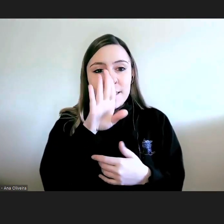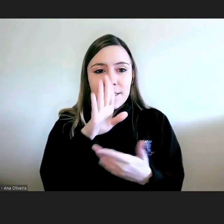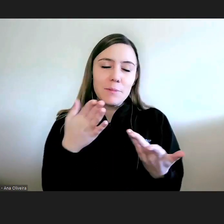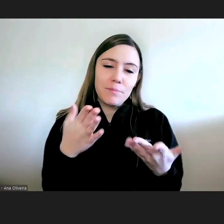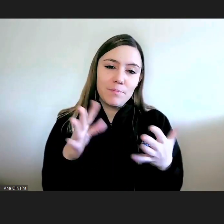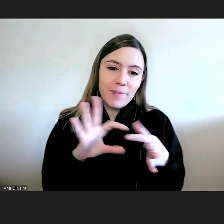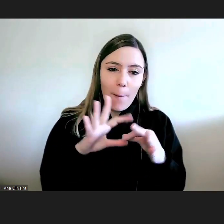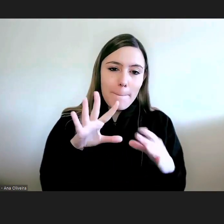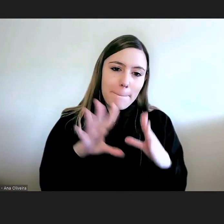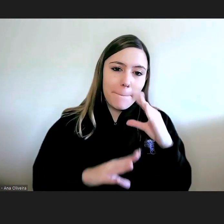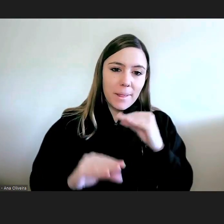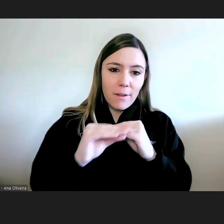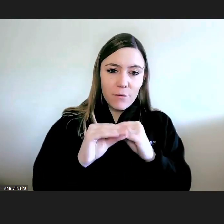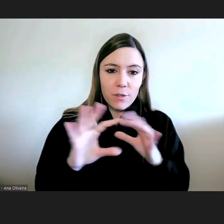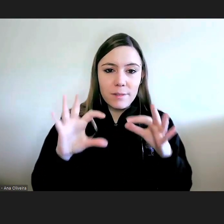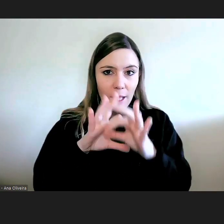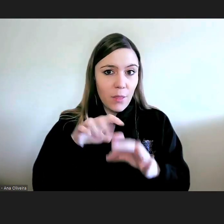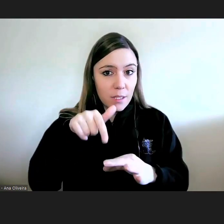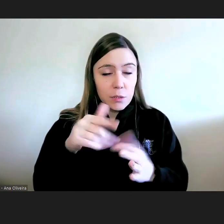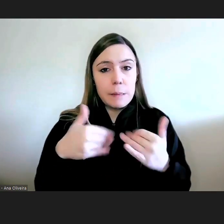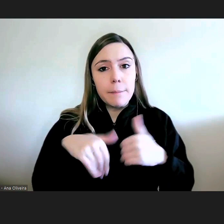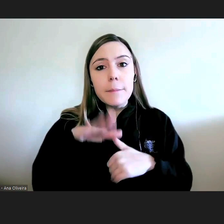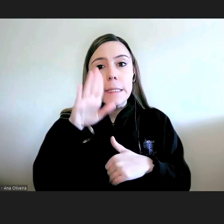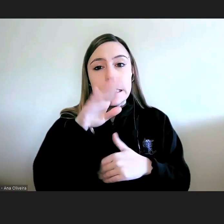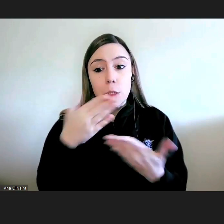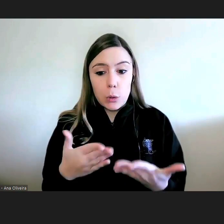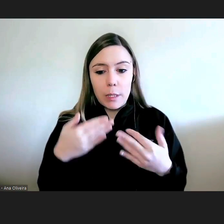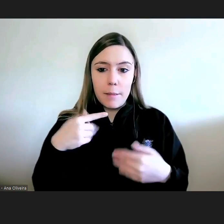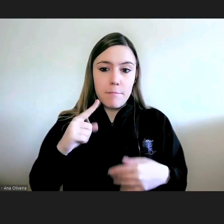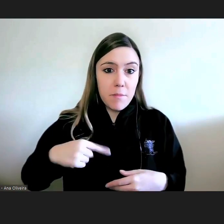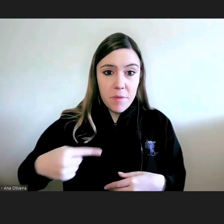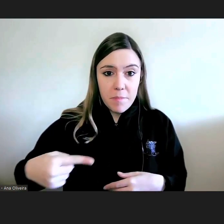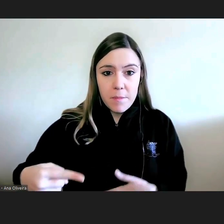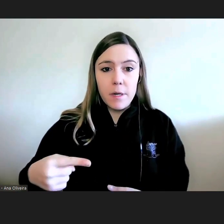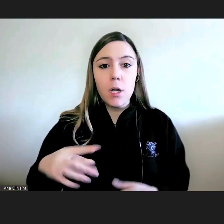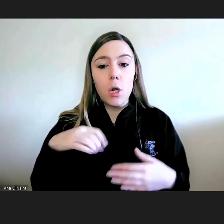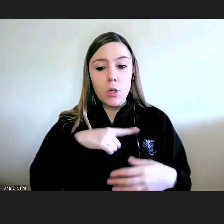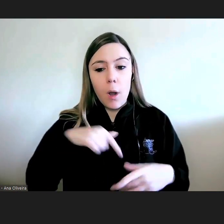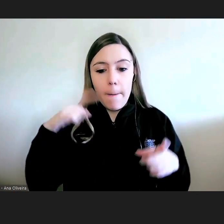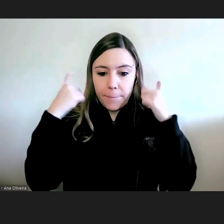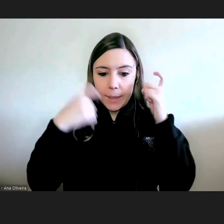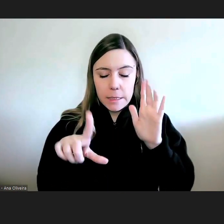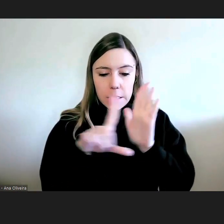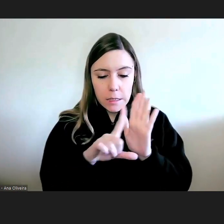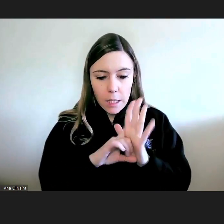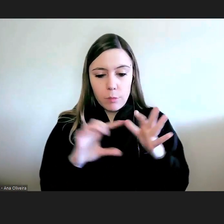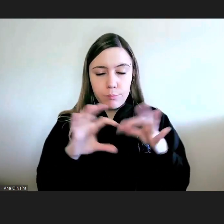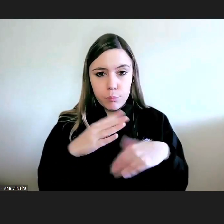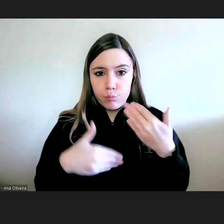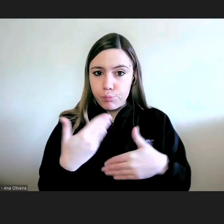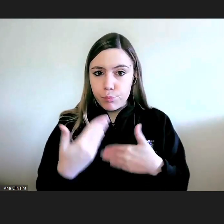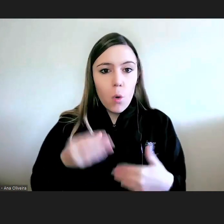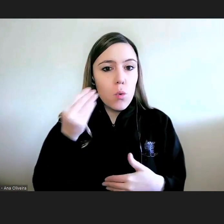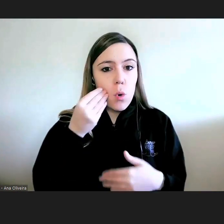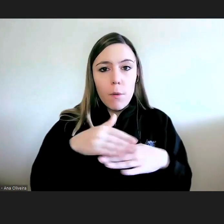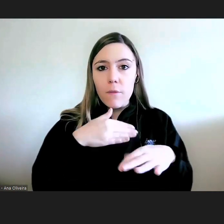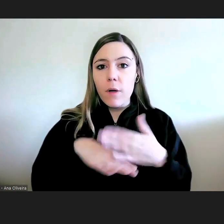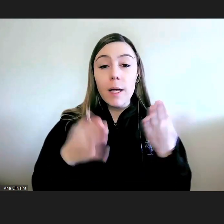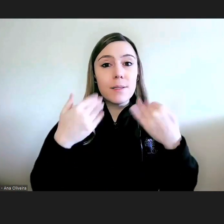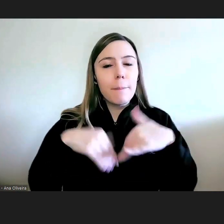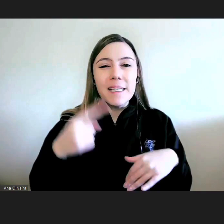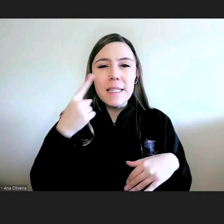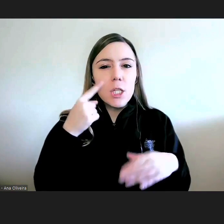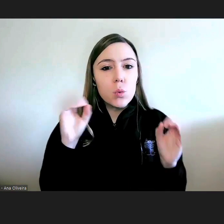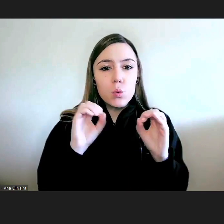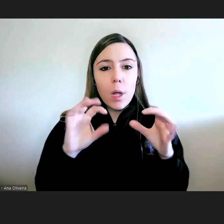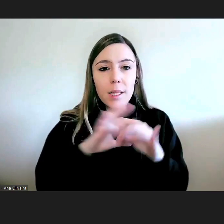legalidade da tramitação do procedimento a cumprir e não se está alerta para que esta questão que eu tenho